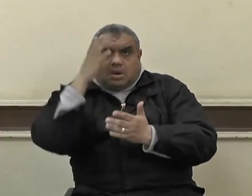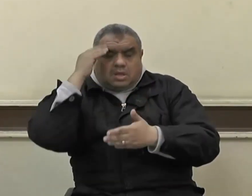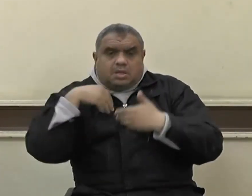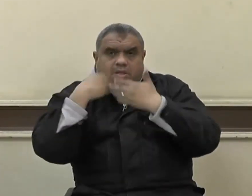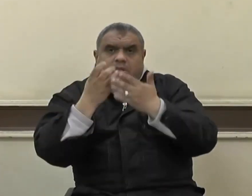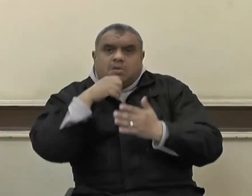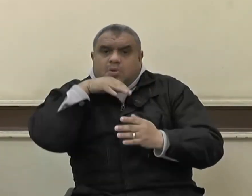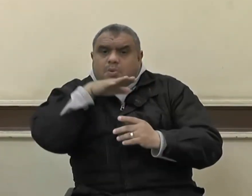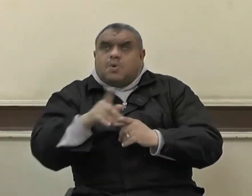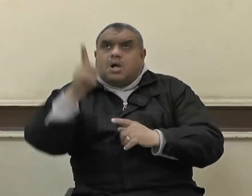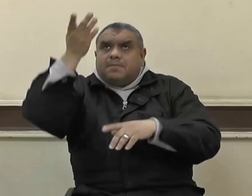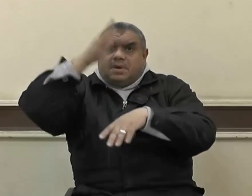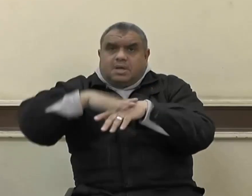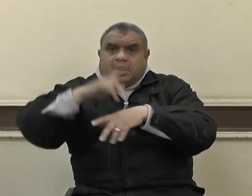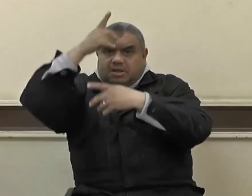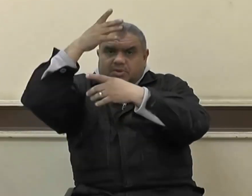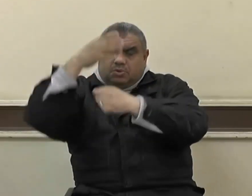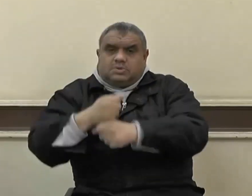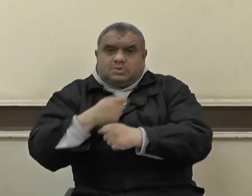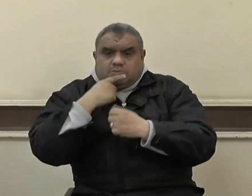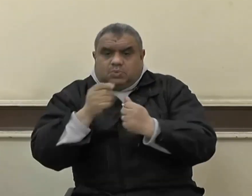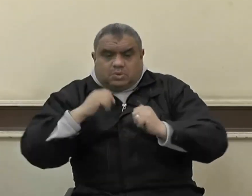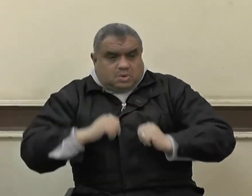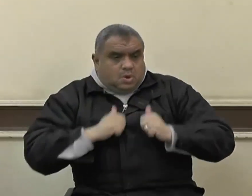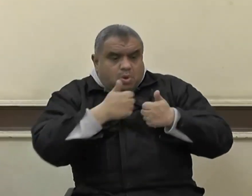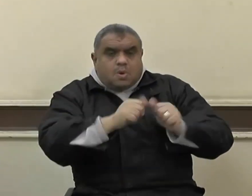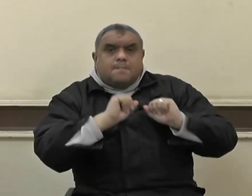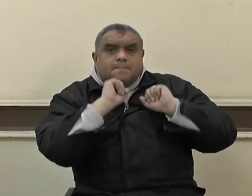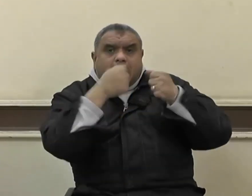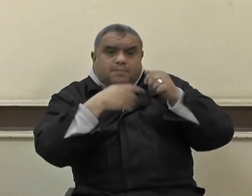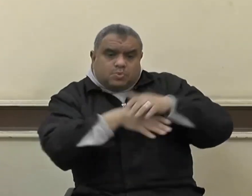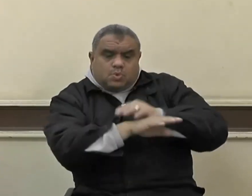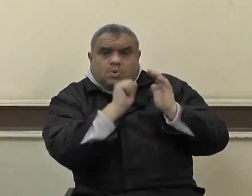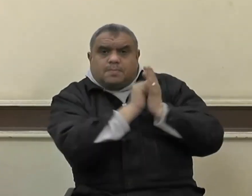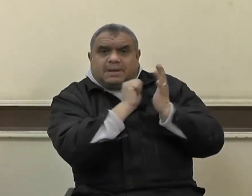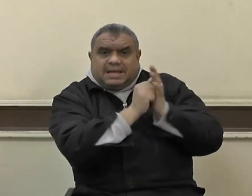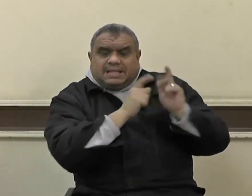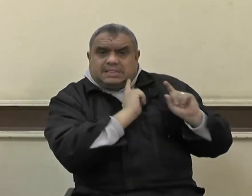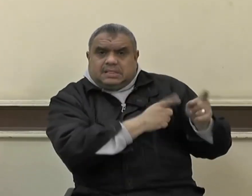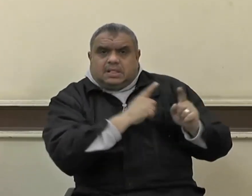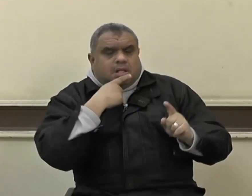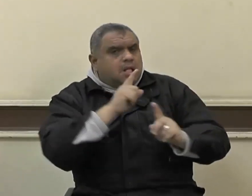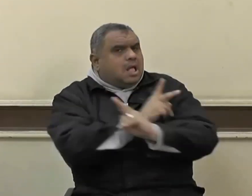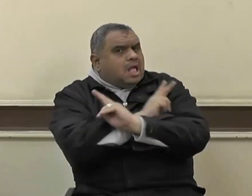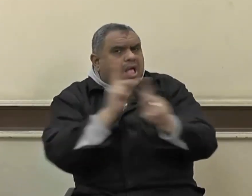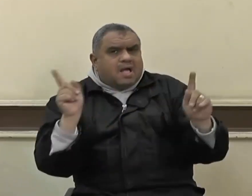تمنعنيها يوم أحد فأبى إلا الخروج